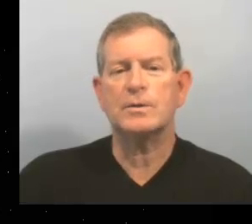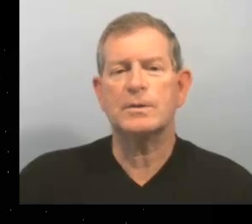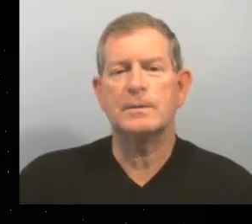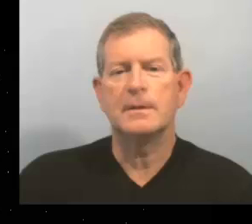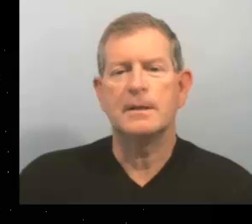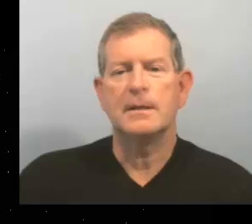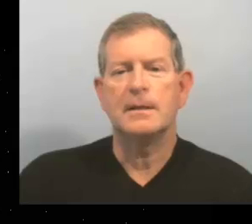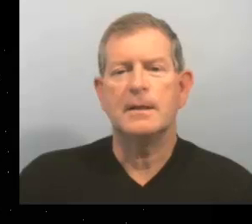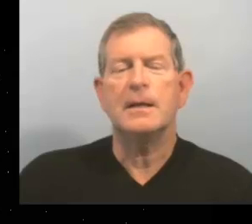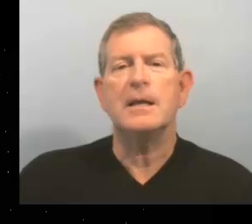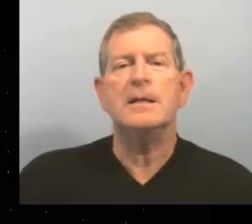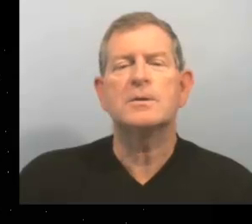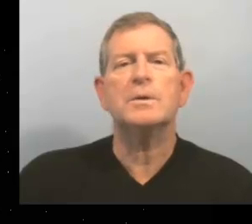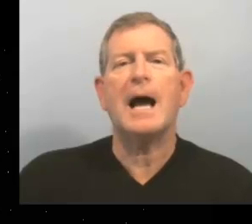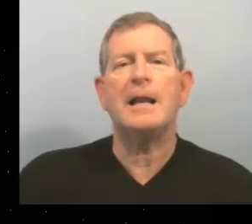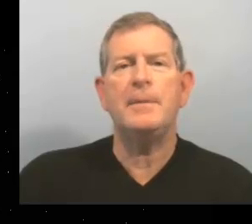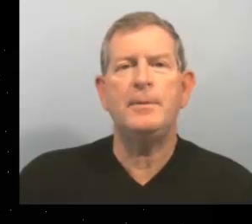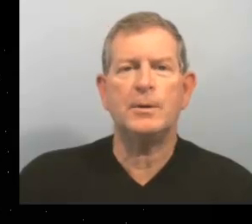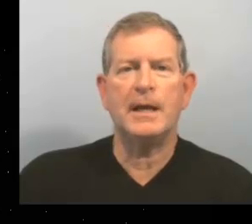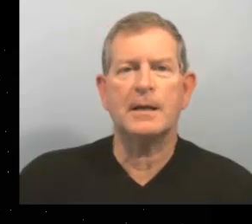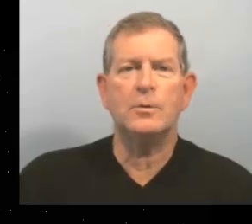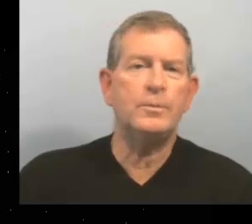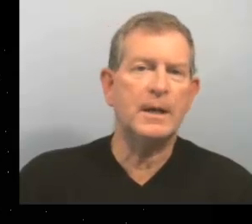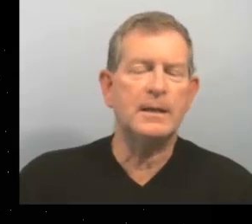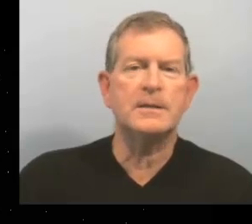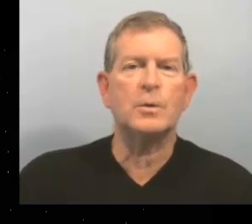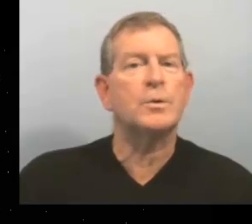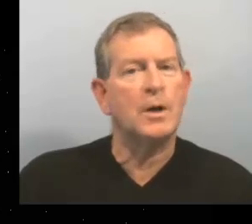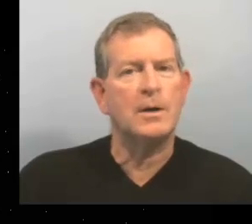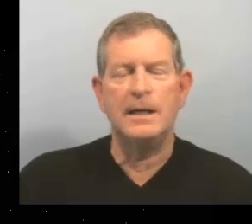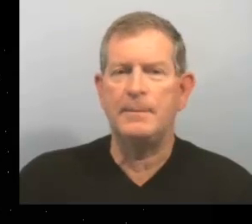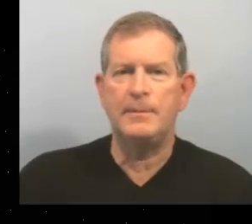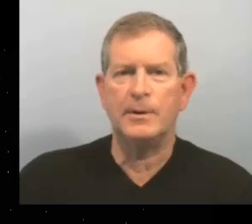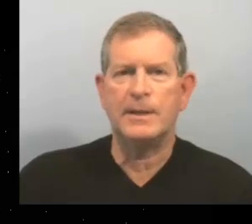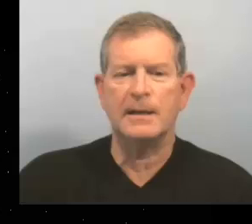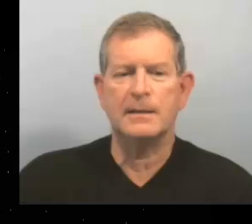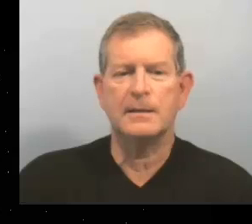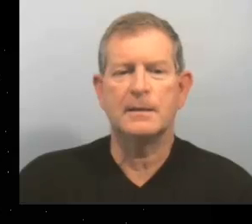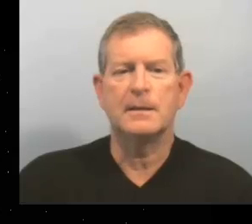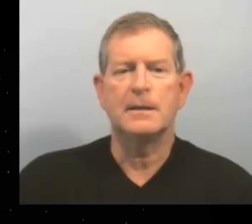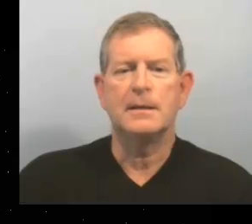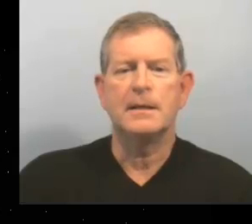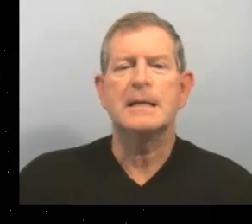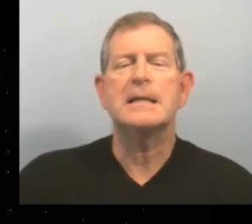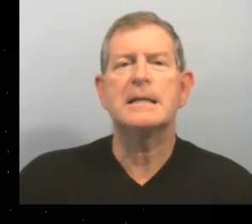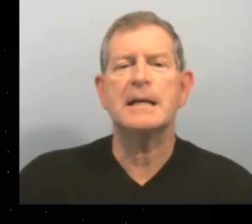Quatorze Ils sont à la bibliothèque Ou bien, ils sont dans la bibliothèque